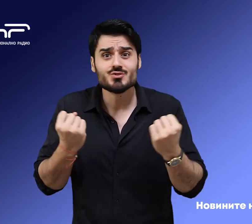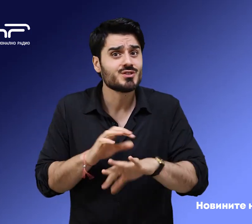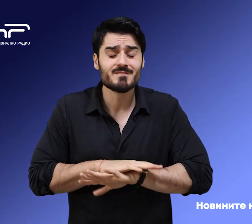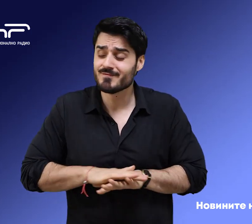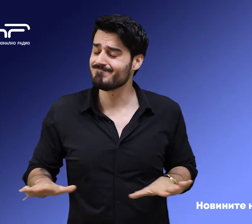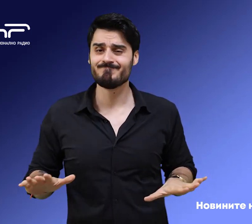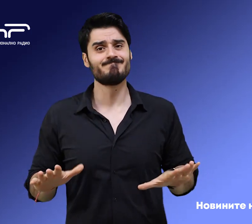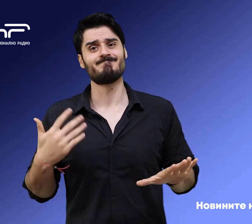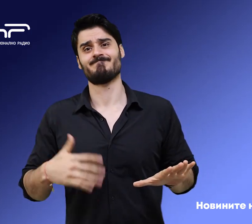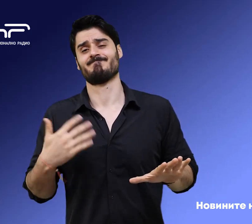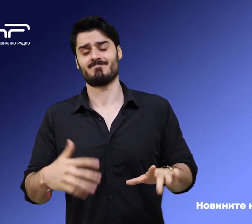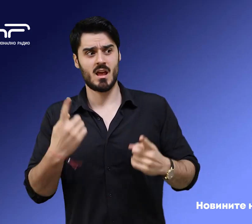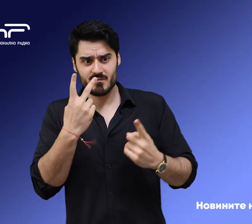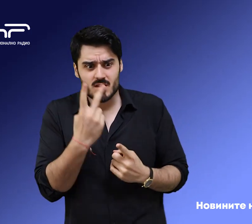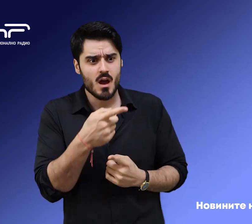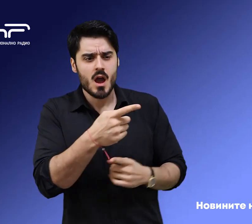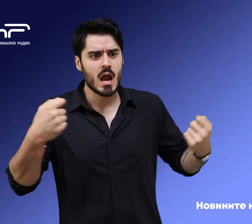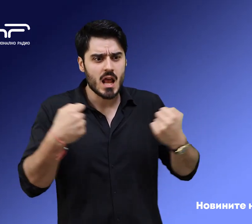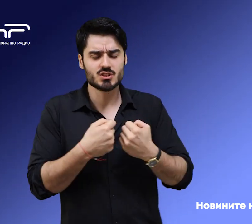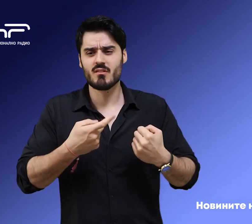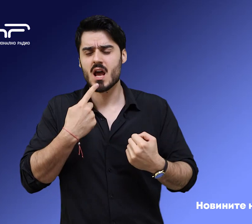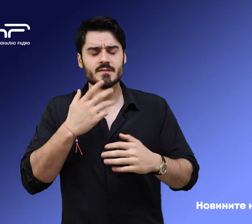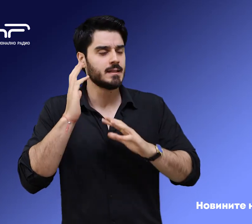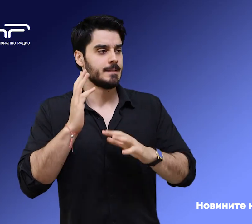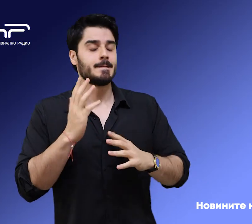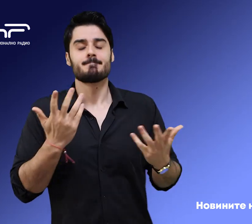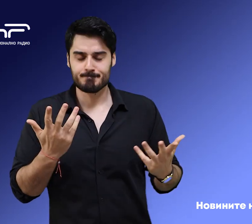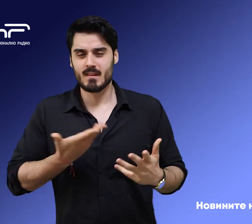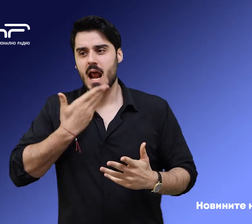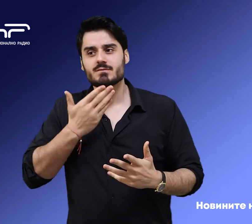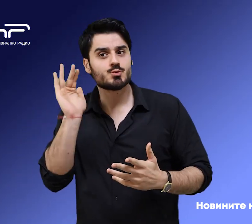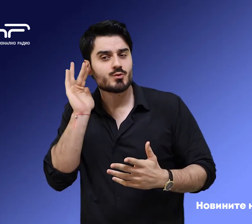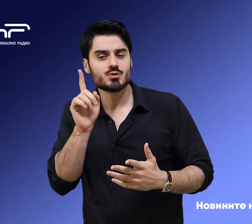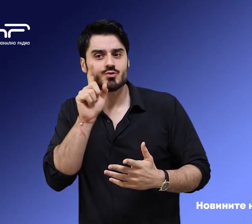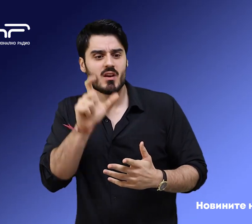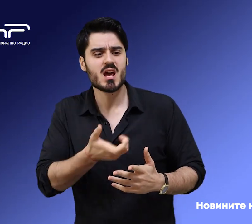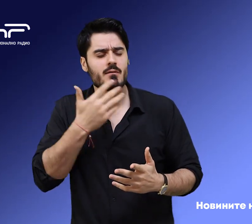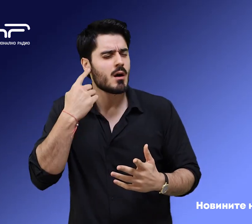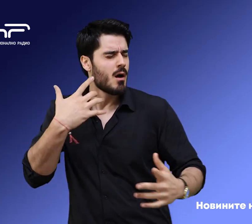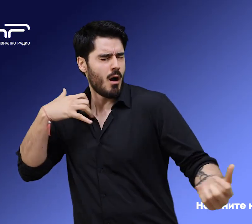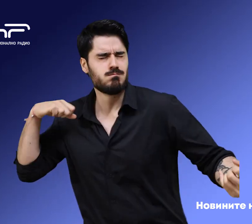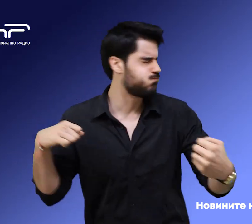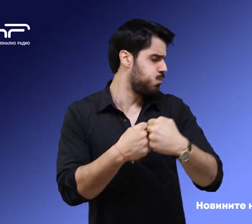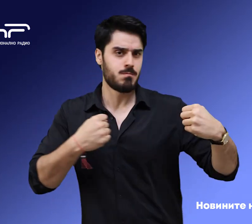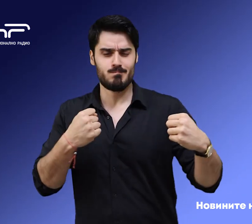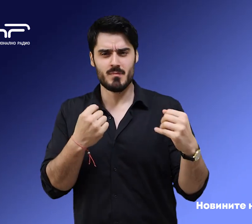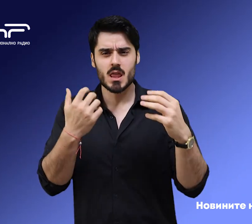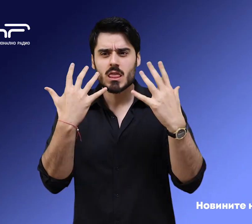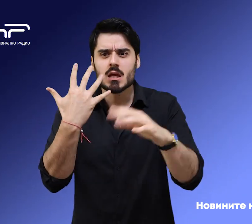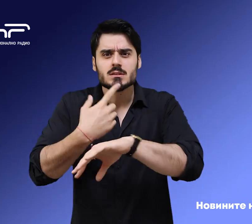оцелелите пътници описва катастрофата така. Чухме голям трясък, бяха 10 кошмарни секунди.